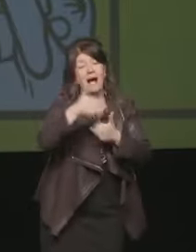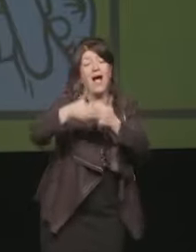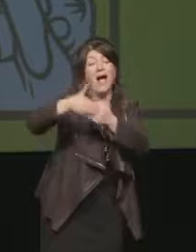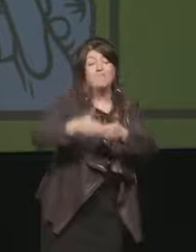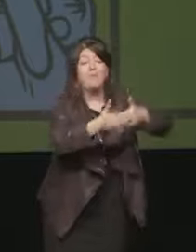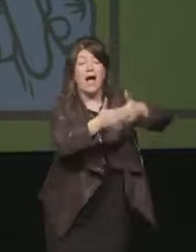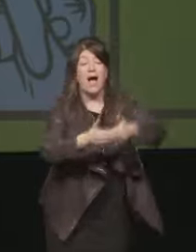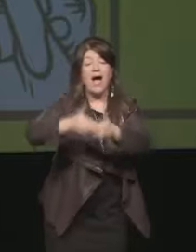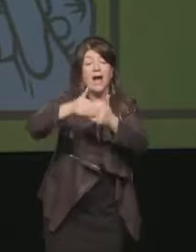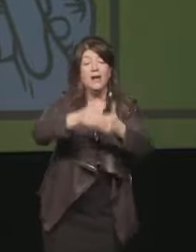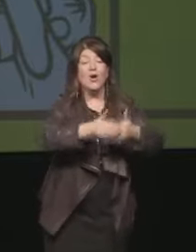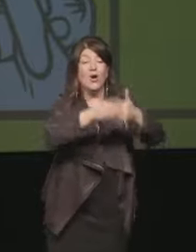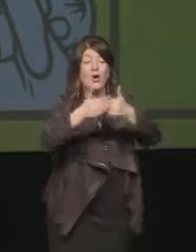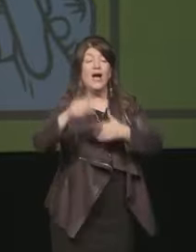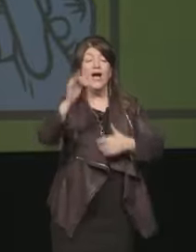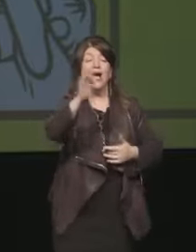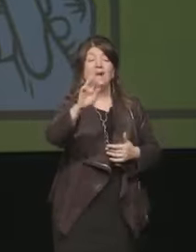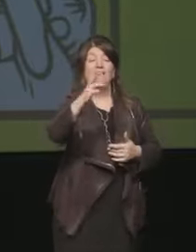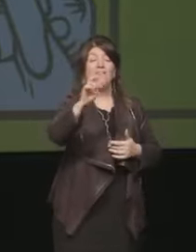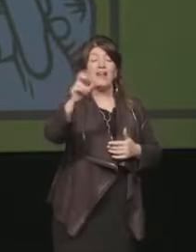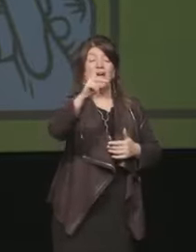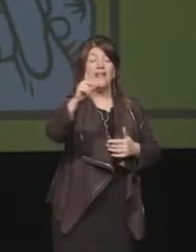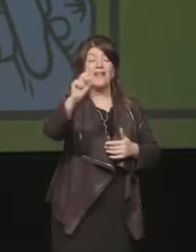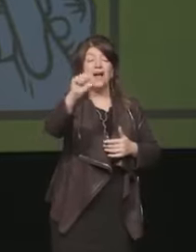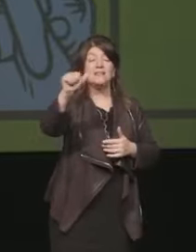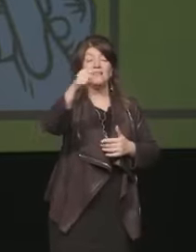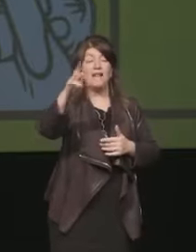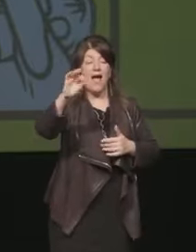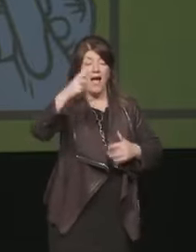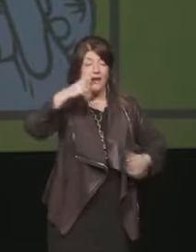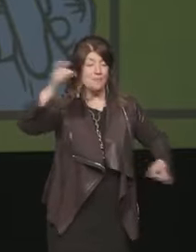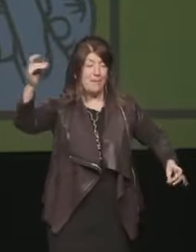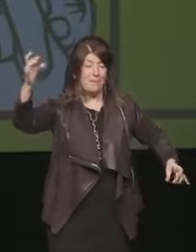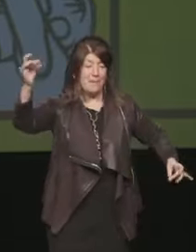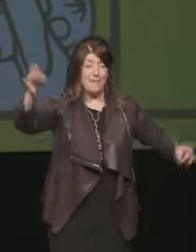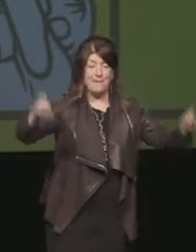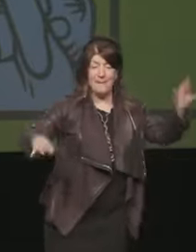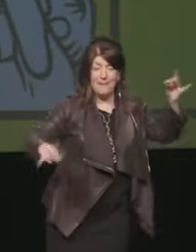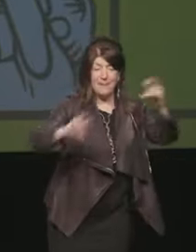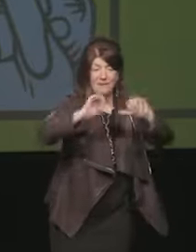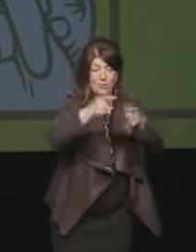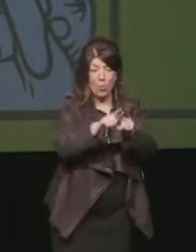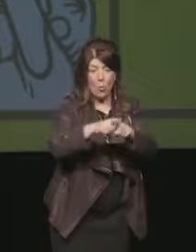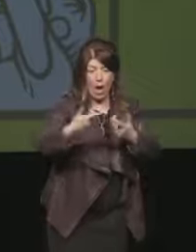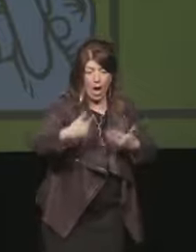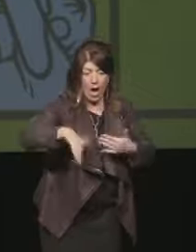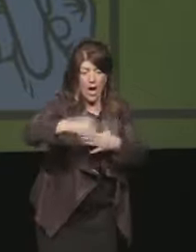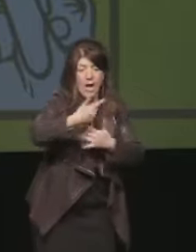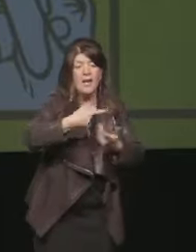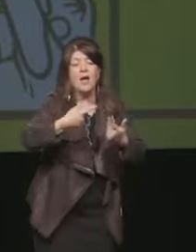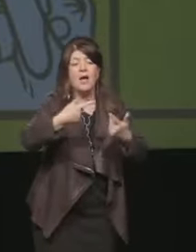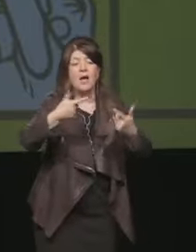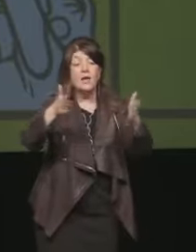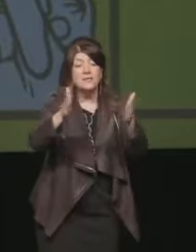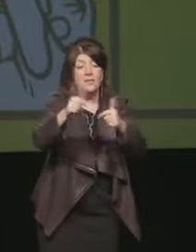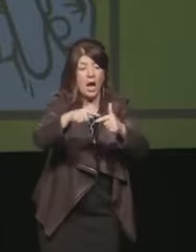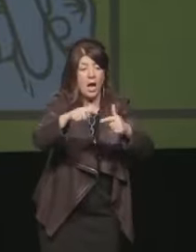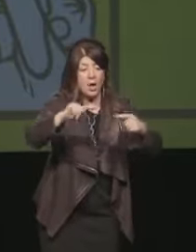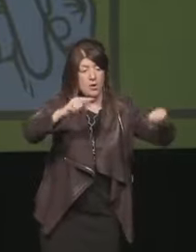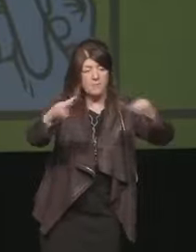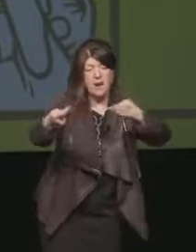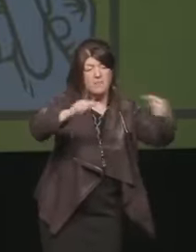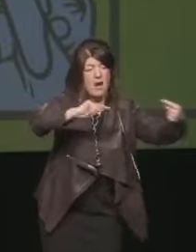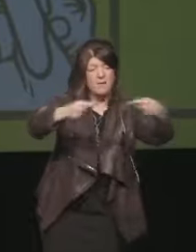stoffa è oggetto il salone di ammirazione è oggetto di polemiche è oggetto di discussione è oggetto di dibattiti è oggetto di